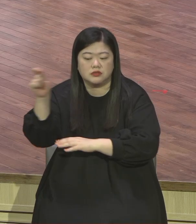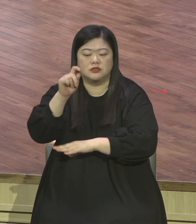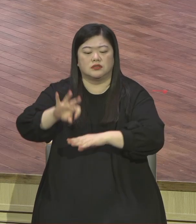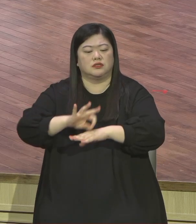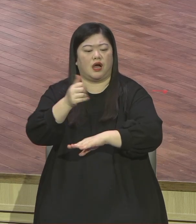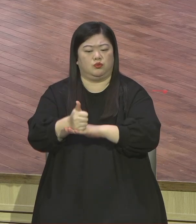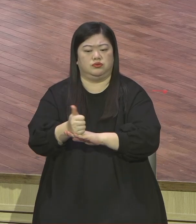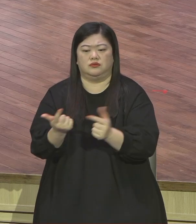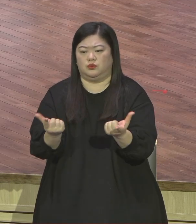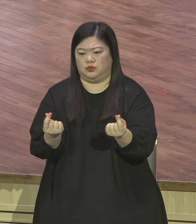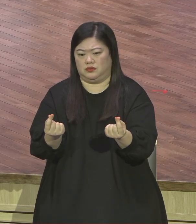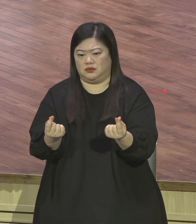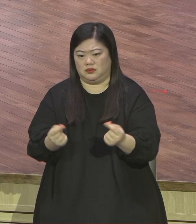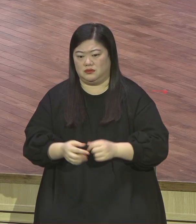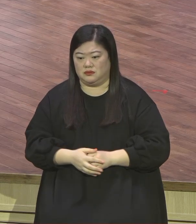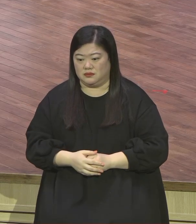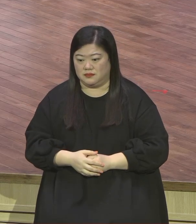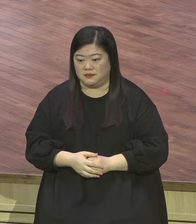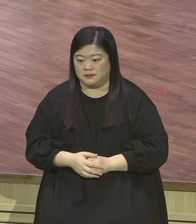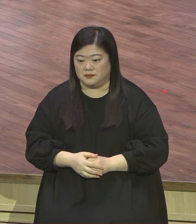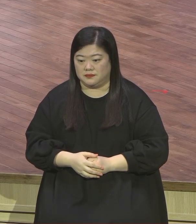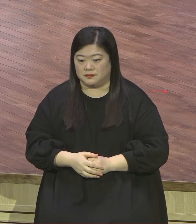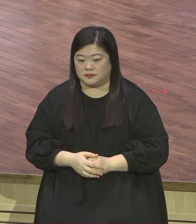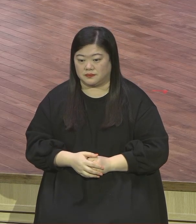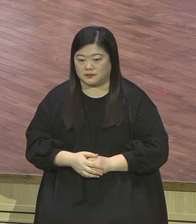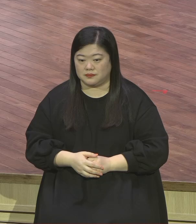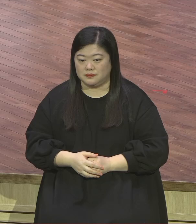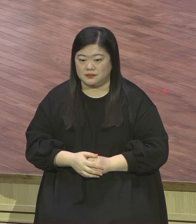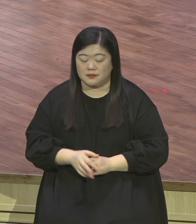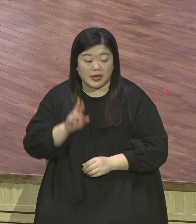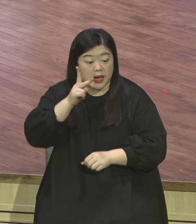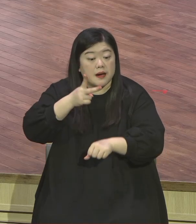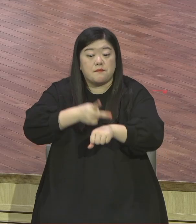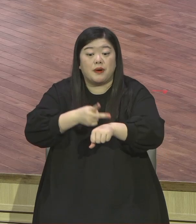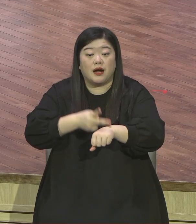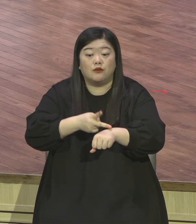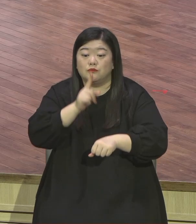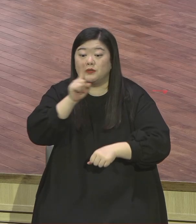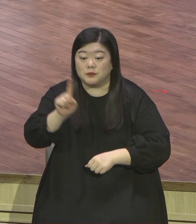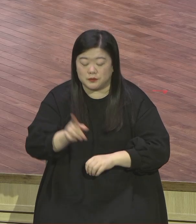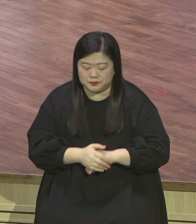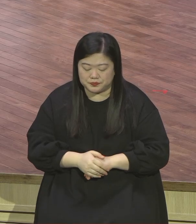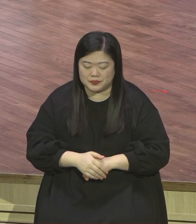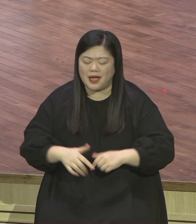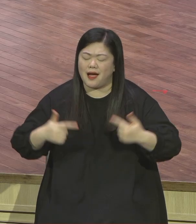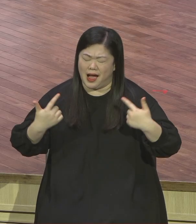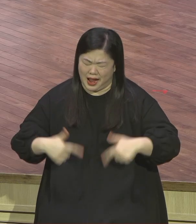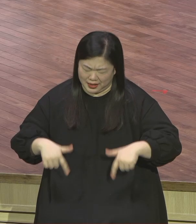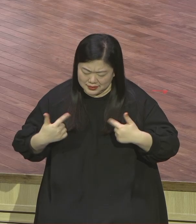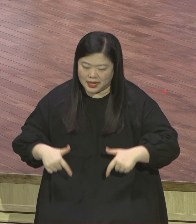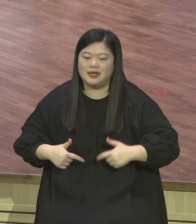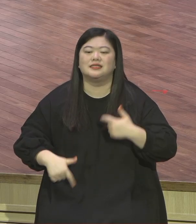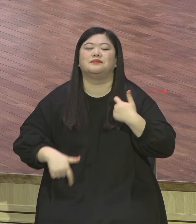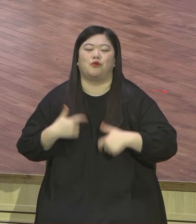모습이에요 그래서 사도 바울은 뭐라 하겠습니까 항상 기뻐하라 쉬지 말고